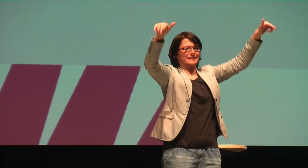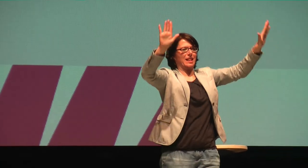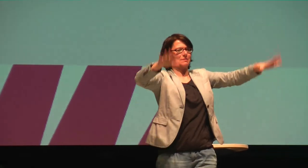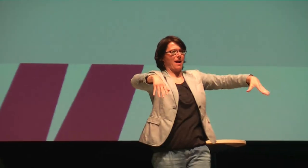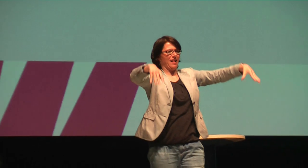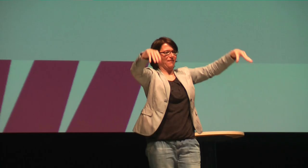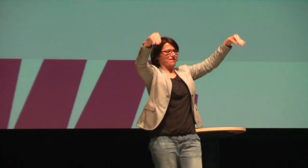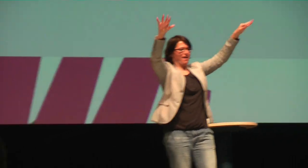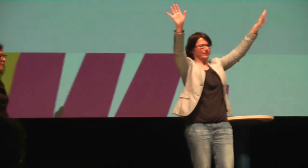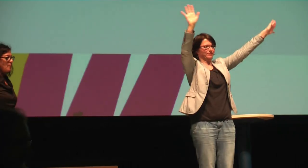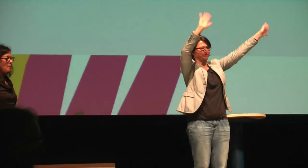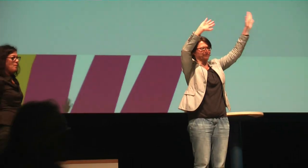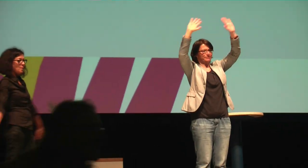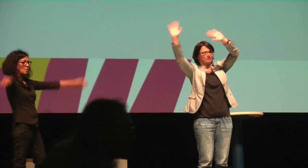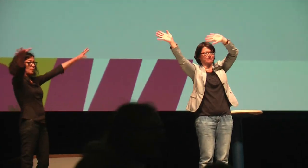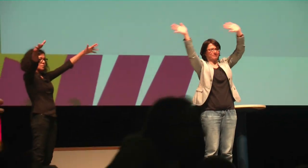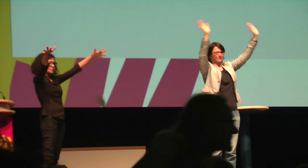Hallo, wir würden jetzt gerne langsam beginnen.